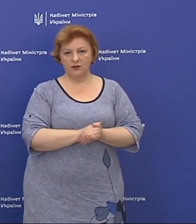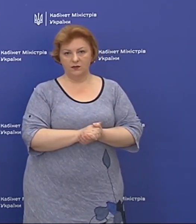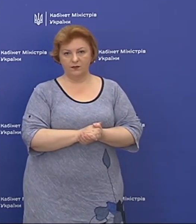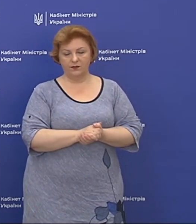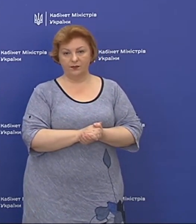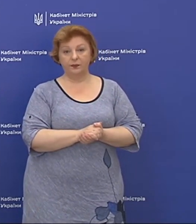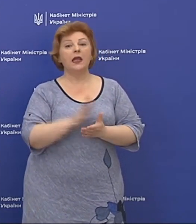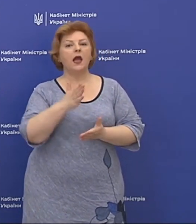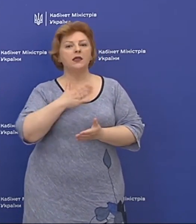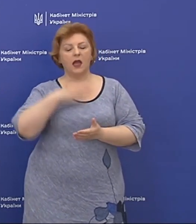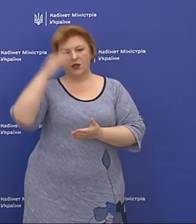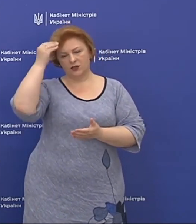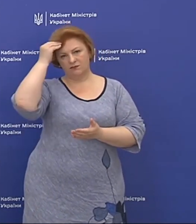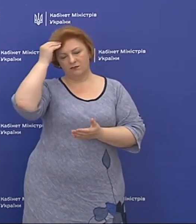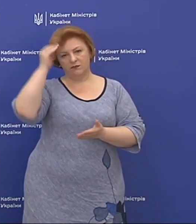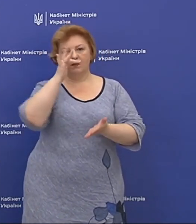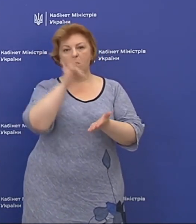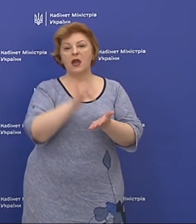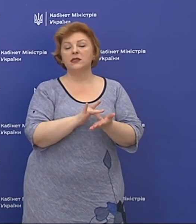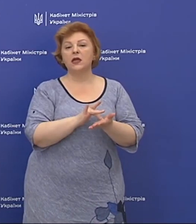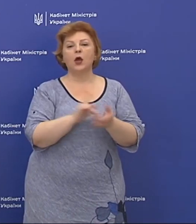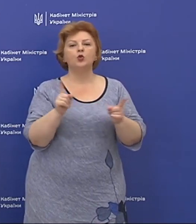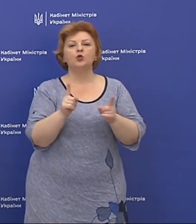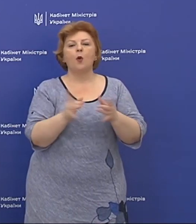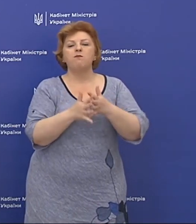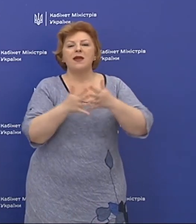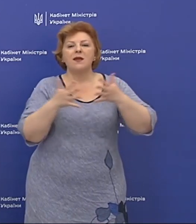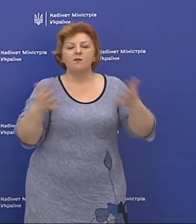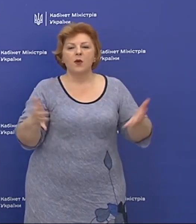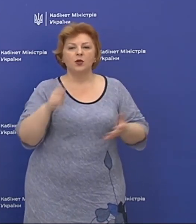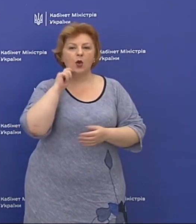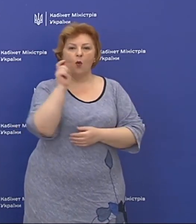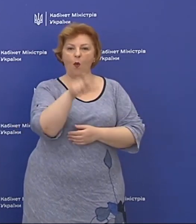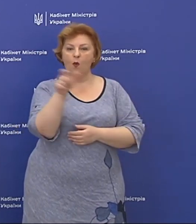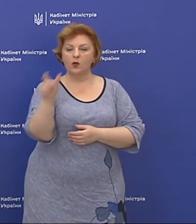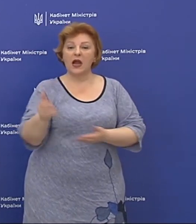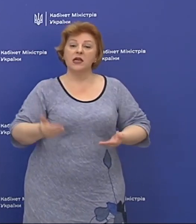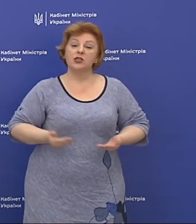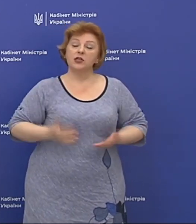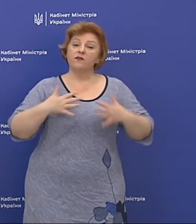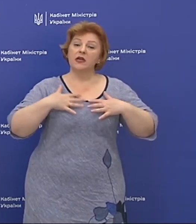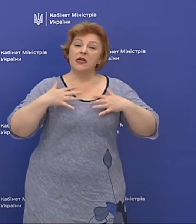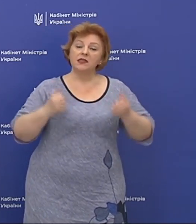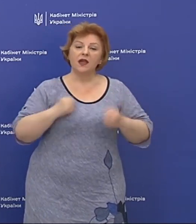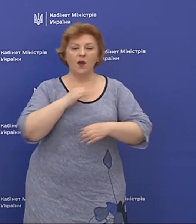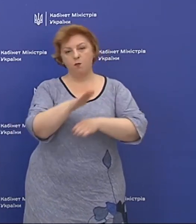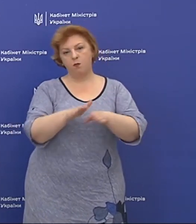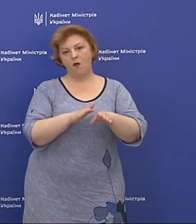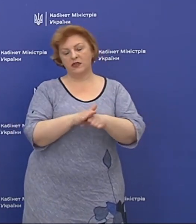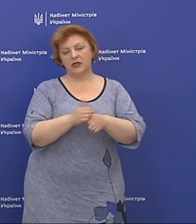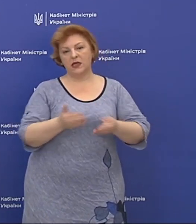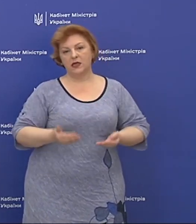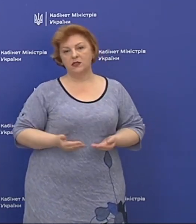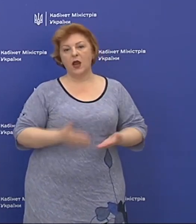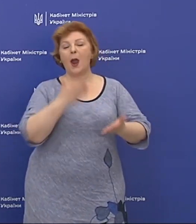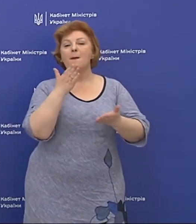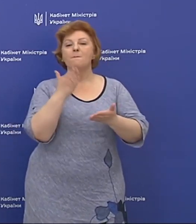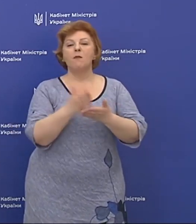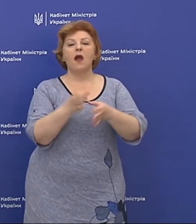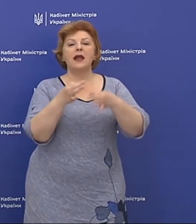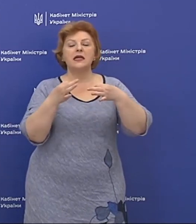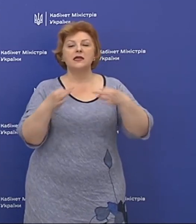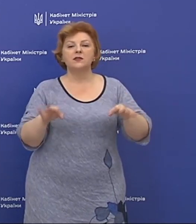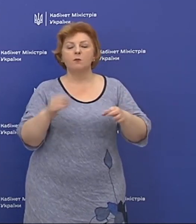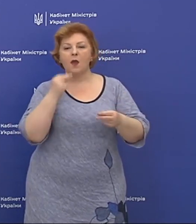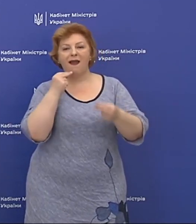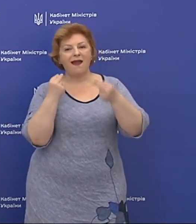Наша мета – щоб якомога більше українців жили здоровим, повніцинним життям, і мали доступ